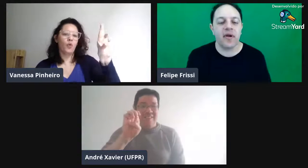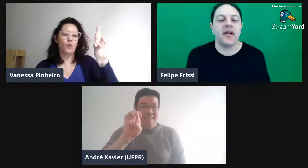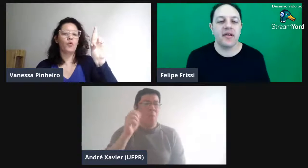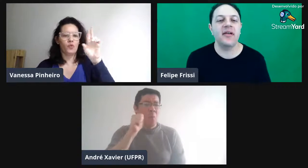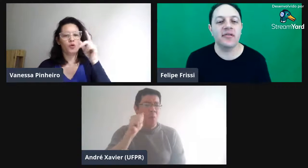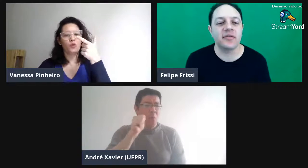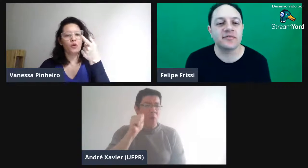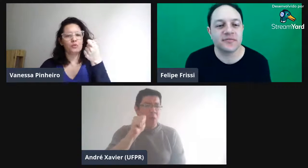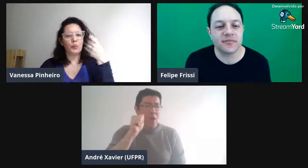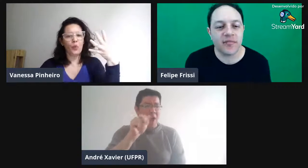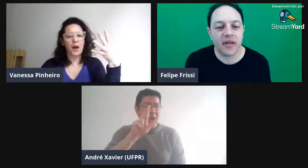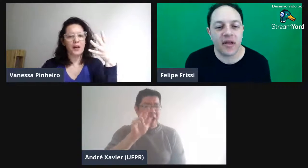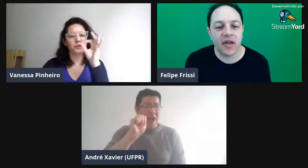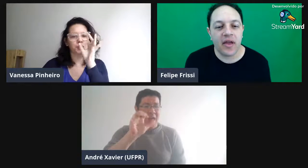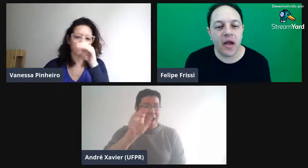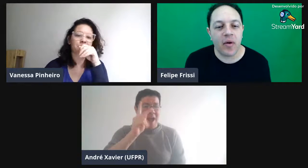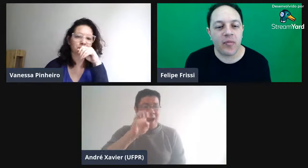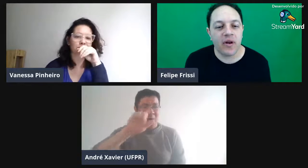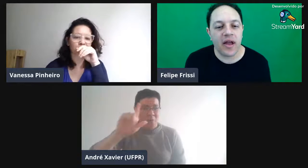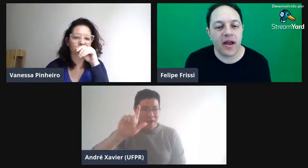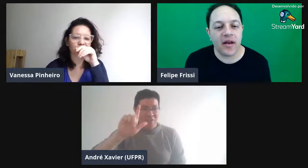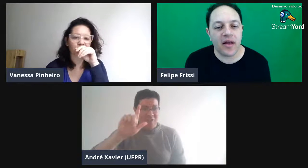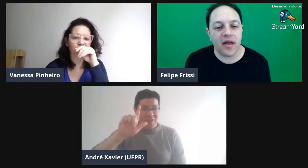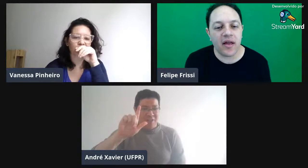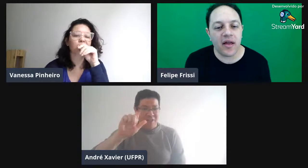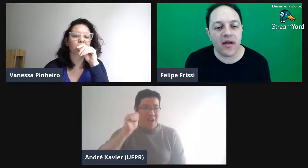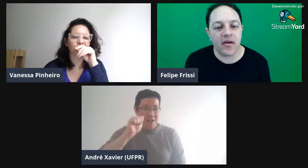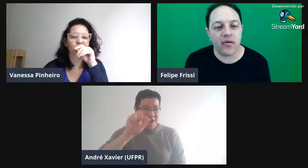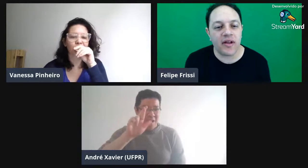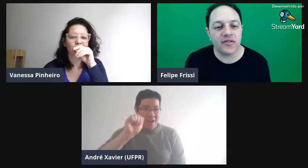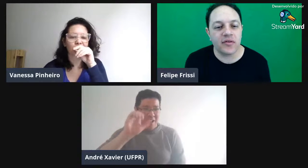Mac, isso. É uma mulher, é, Rachel?